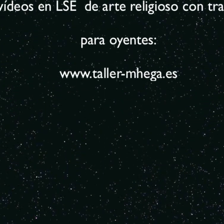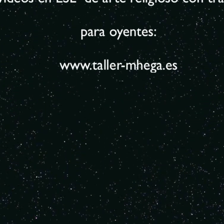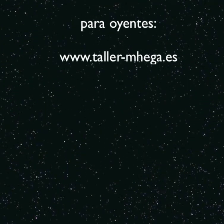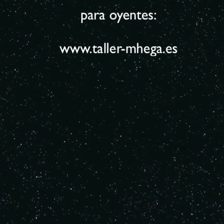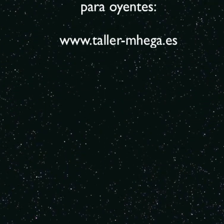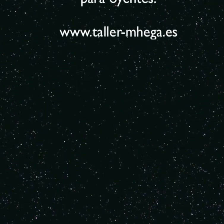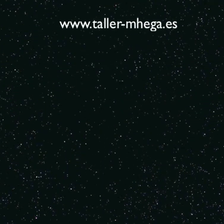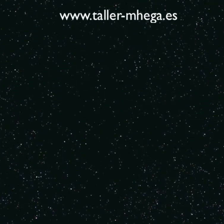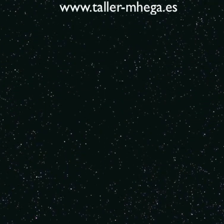Dode